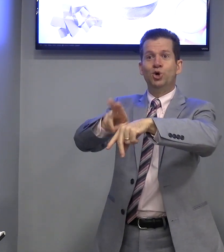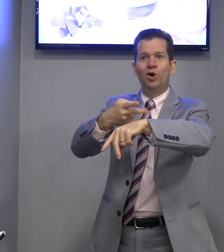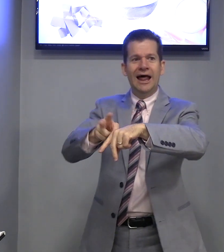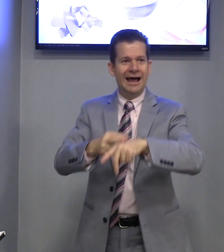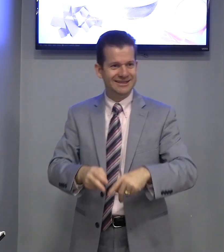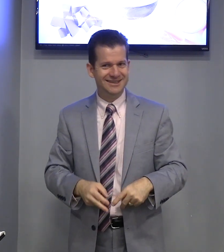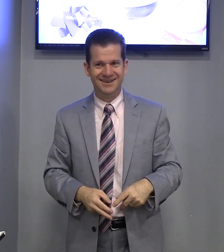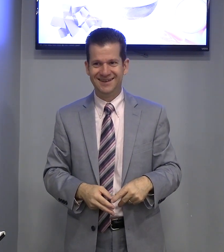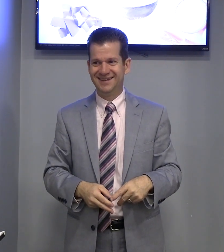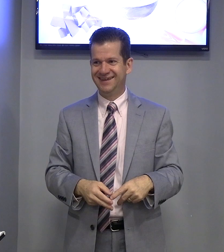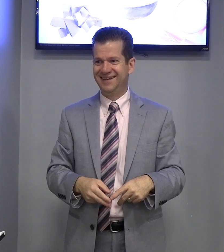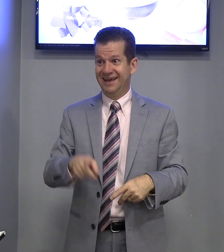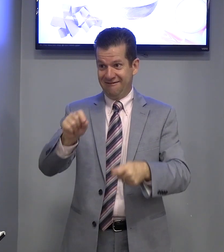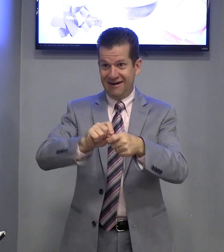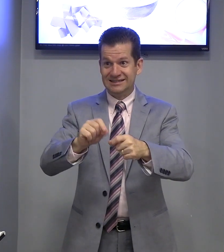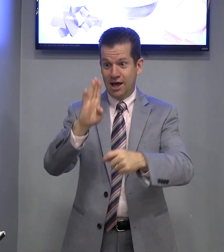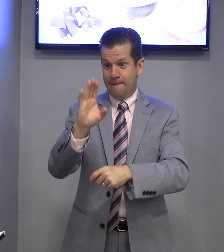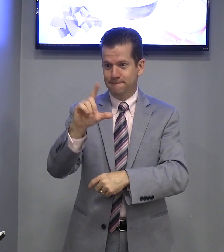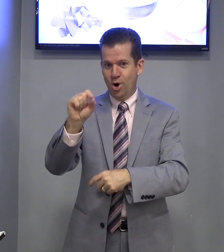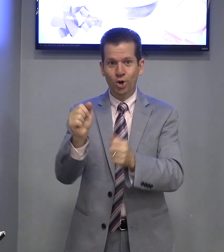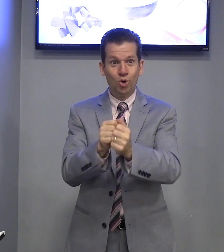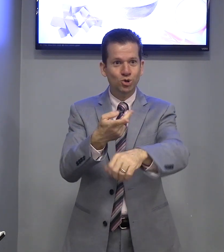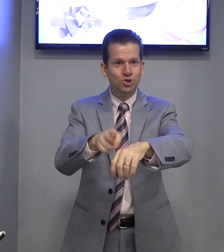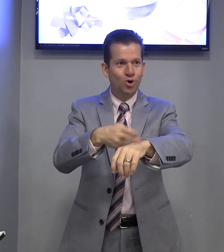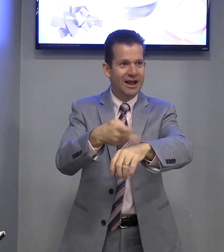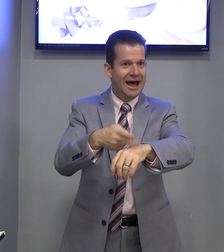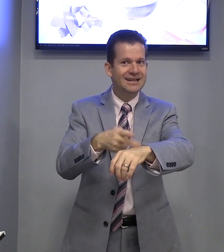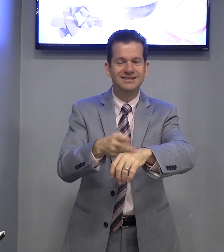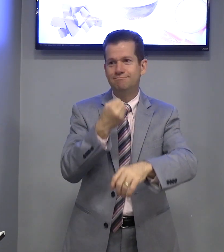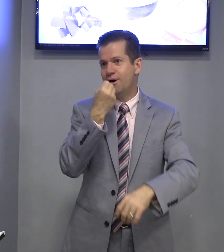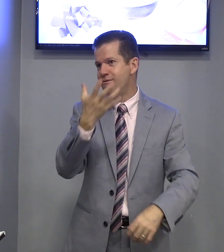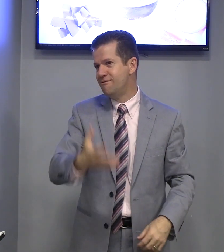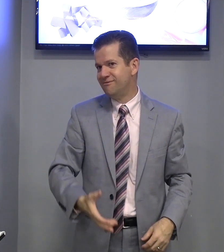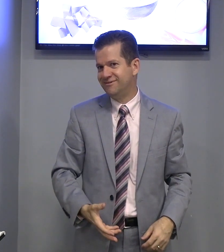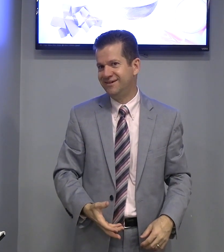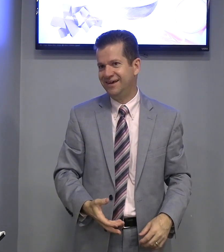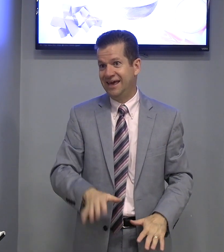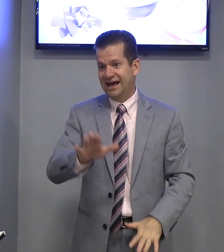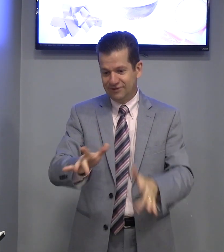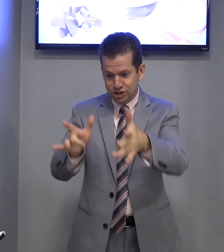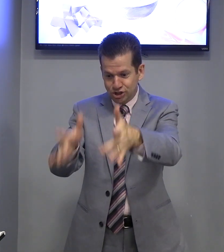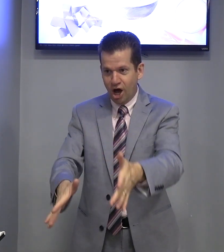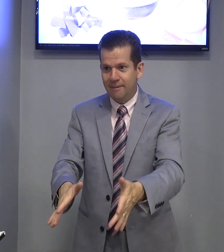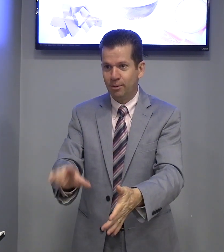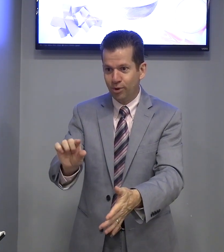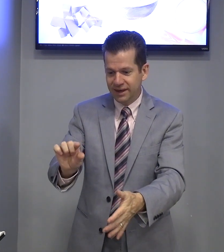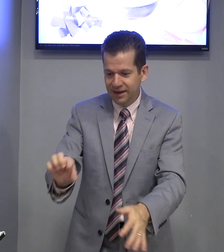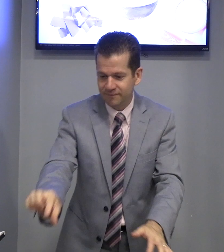chocolate. Faz bolo com chocolate? Bom. Até sobra um pouquinho